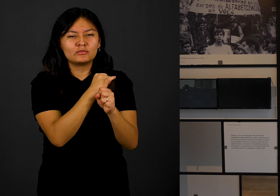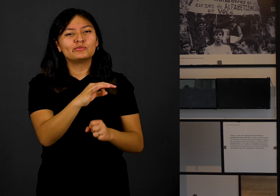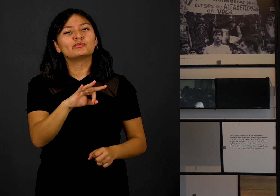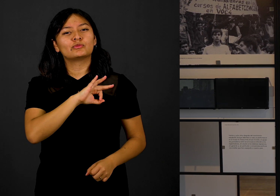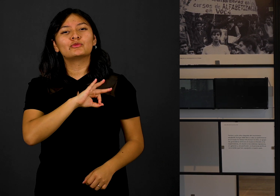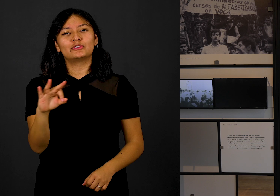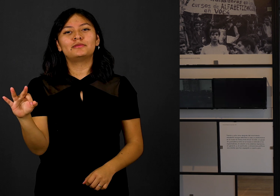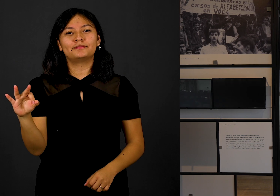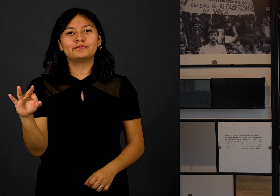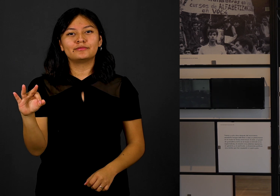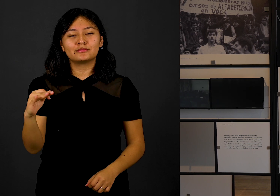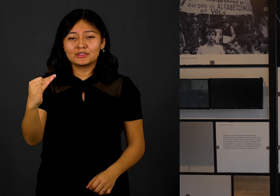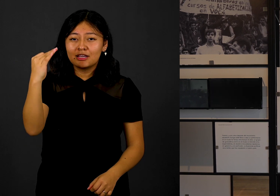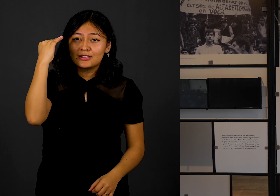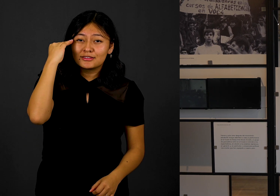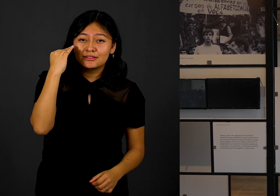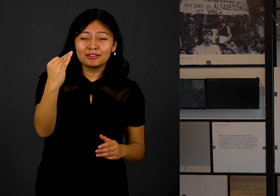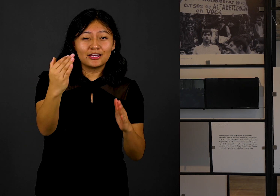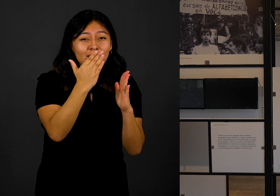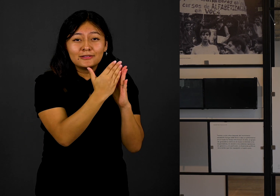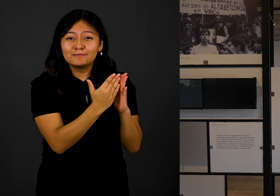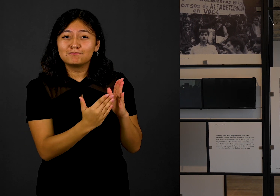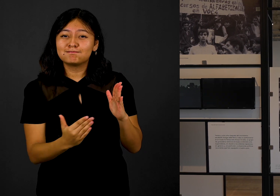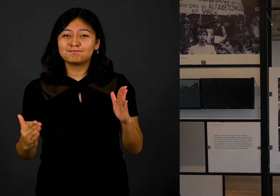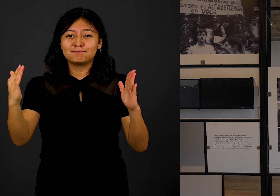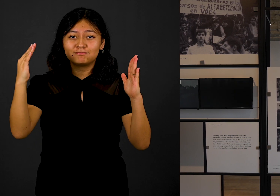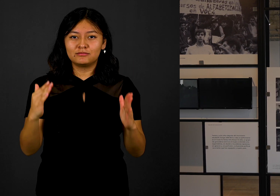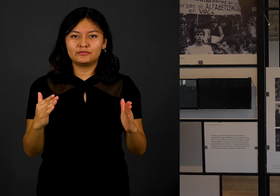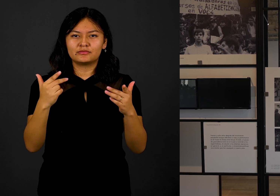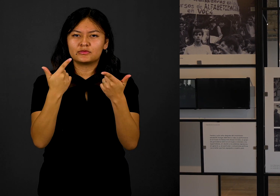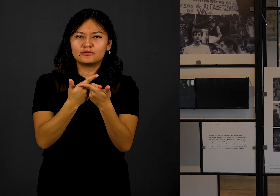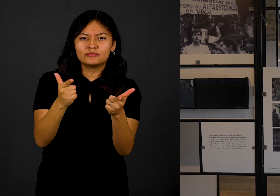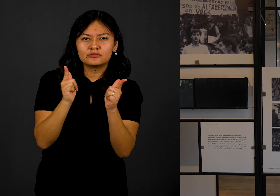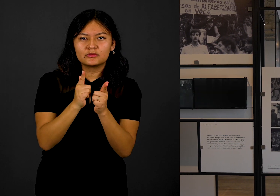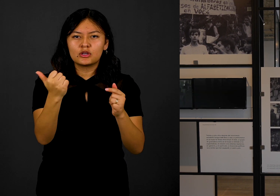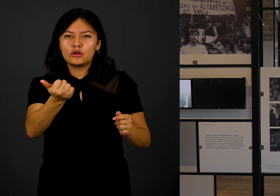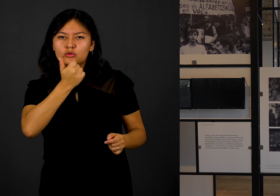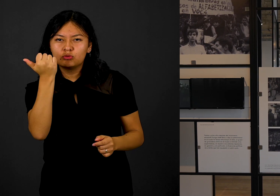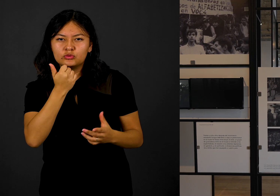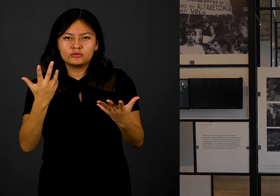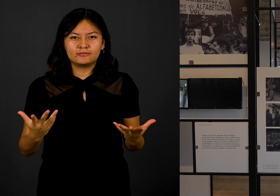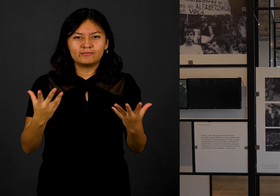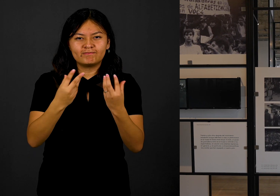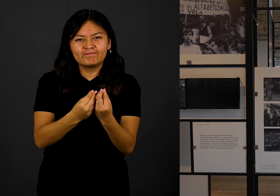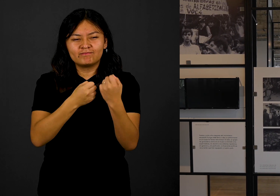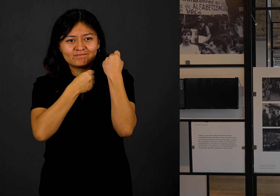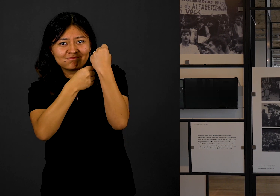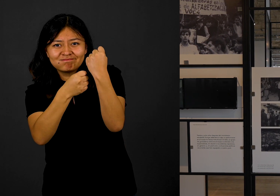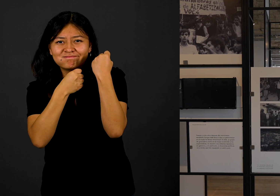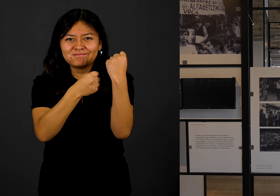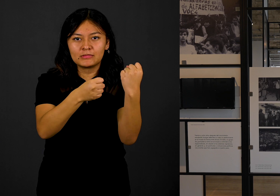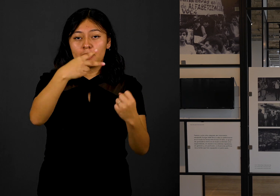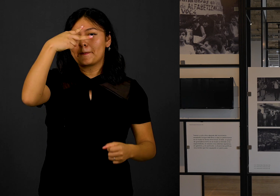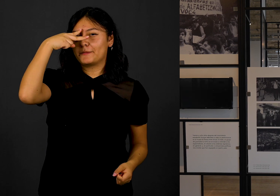políticos, la policía y el ejército en México durante este movimiento estudiantil y la